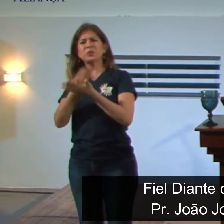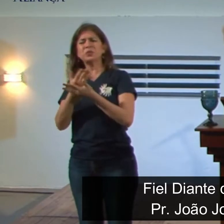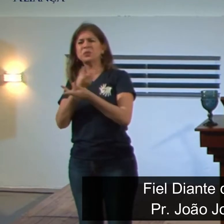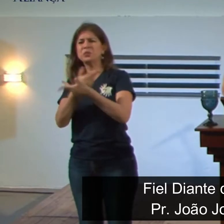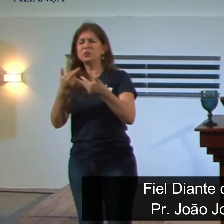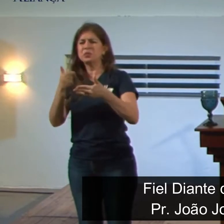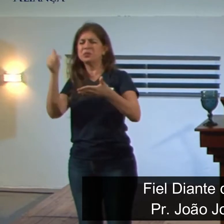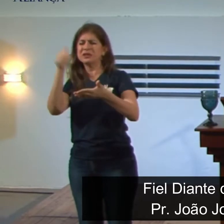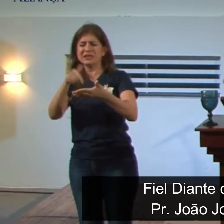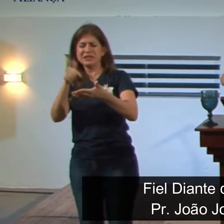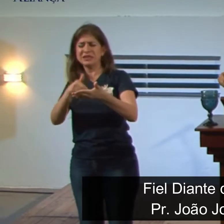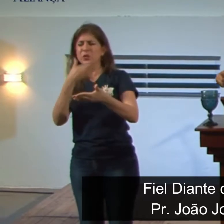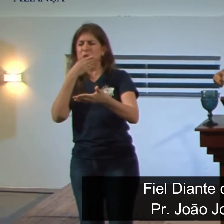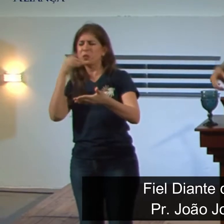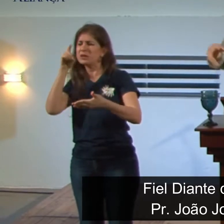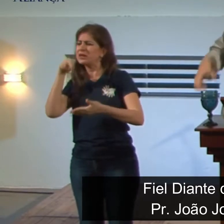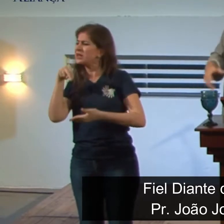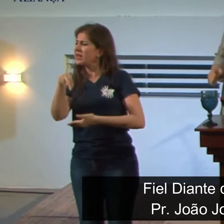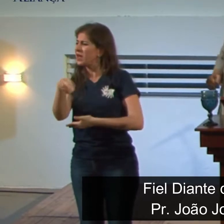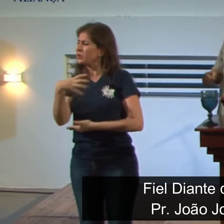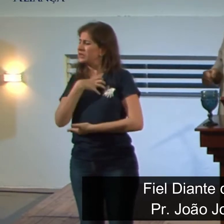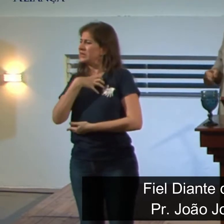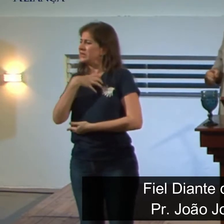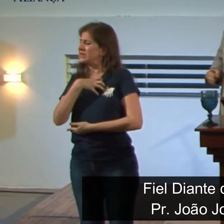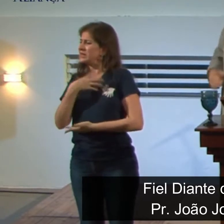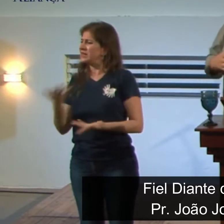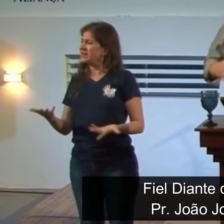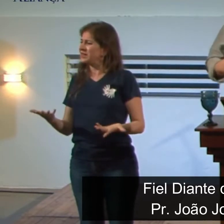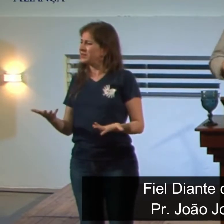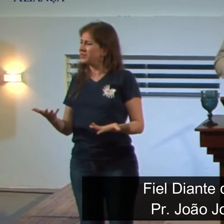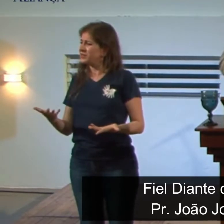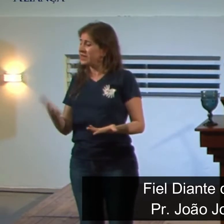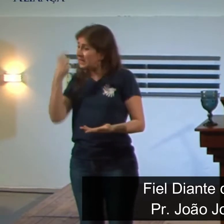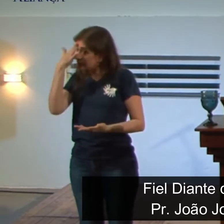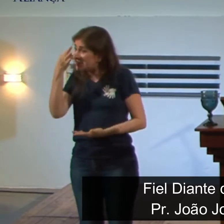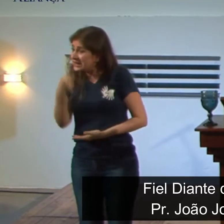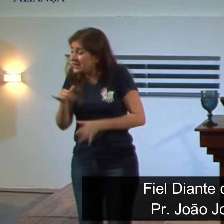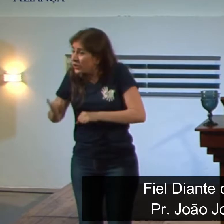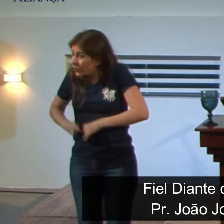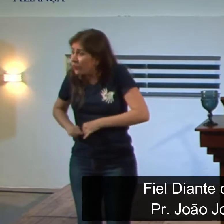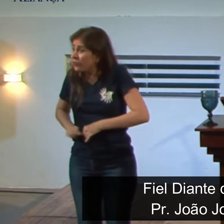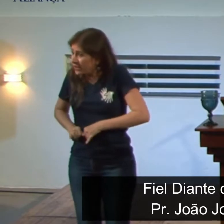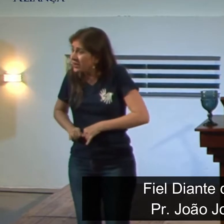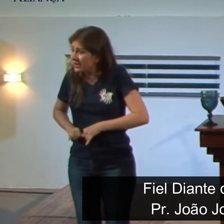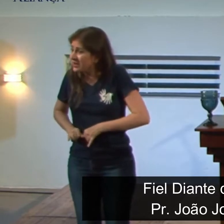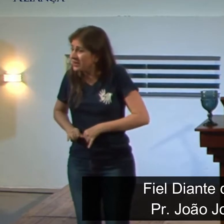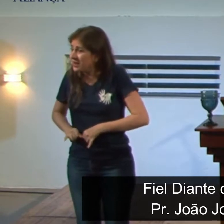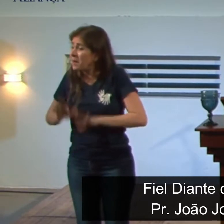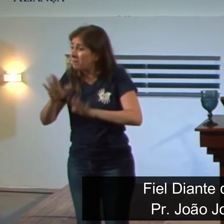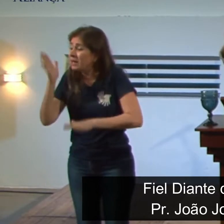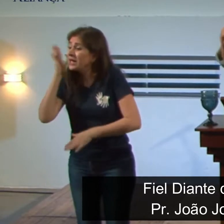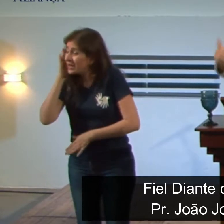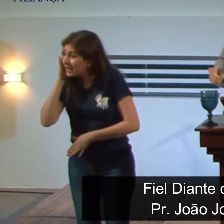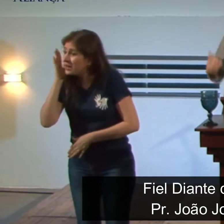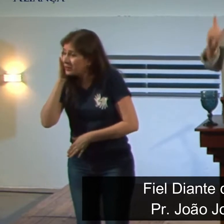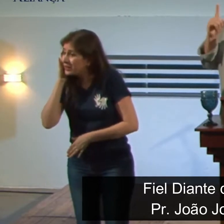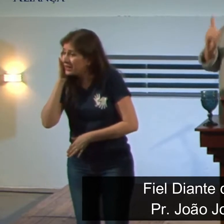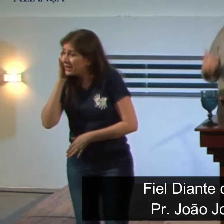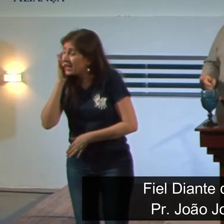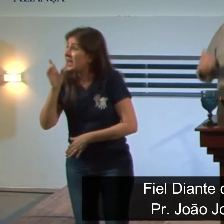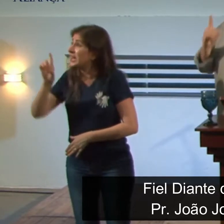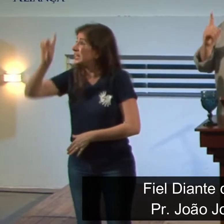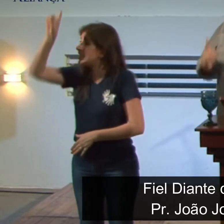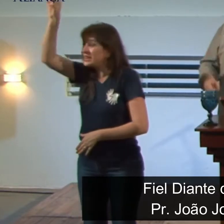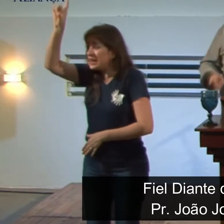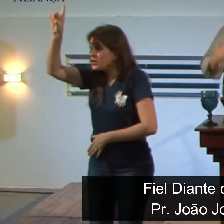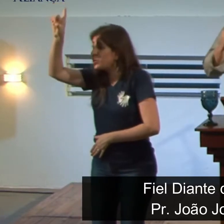daquele momento, daquele personagem, daquela pessoa. Ele, com certeza, estava sofrendo, mas ele sabia que aquilo ali estava